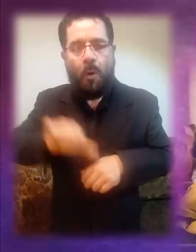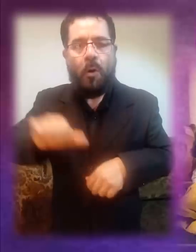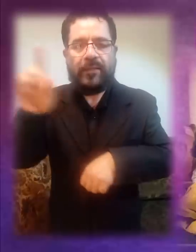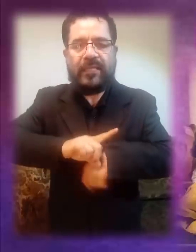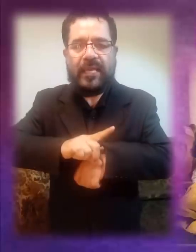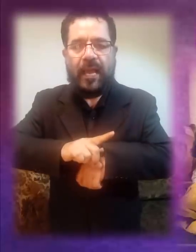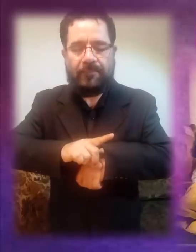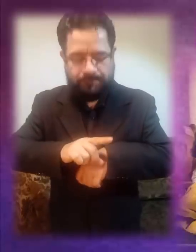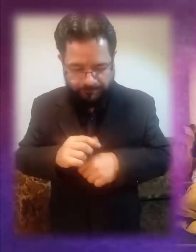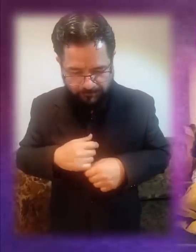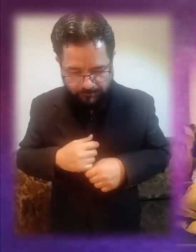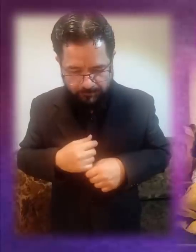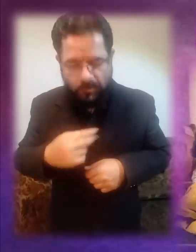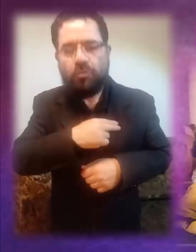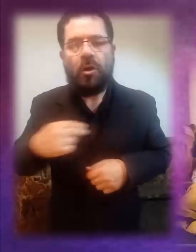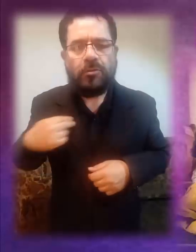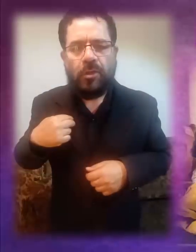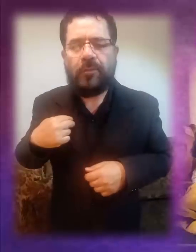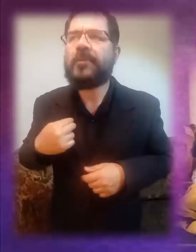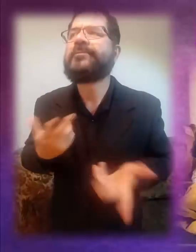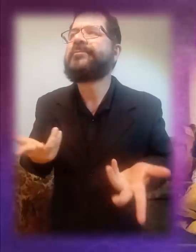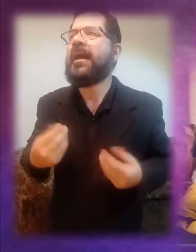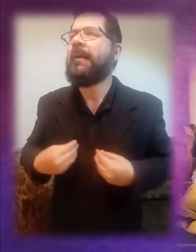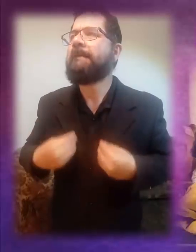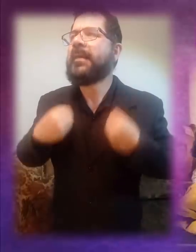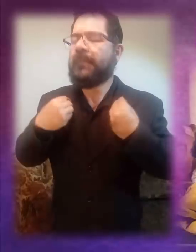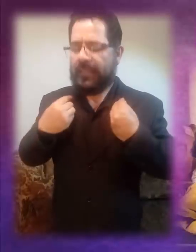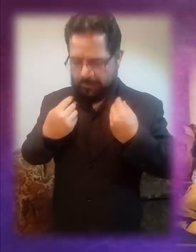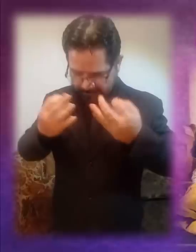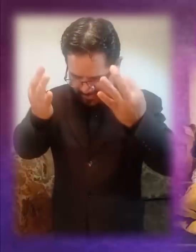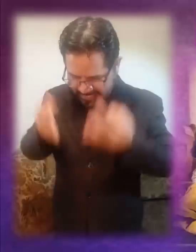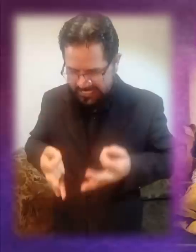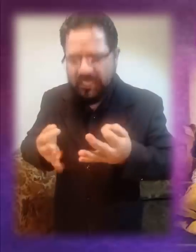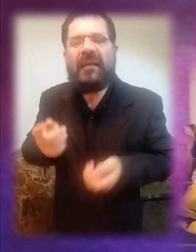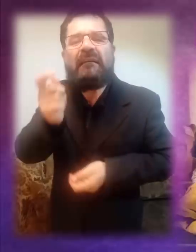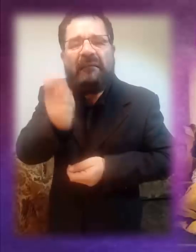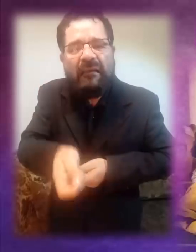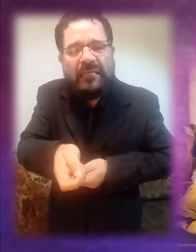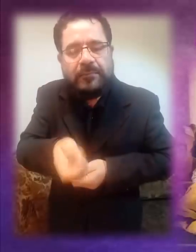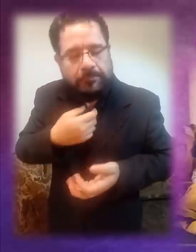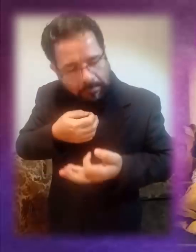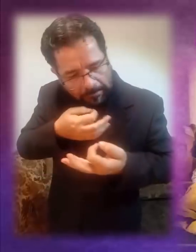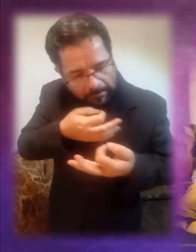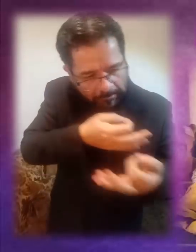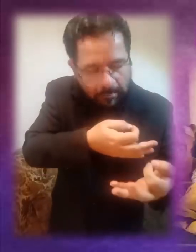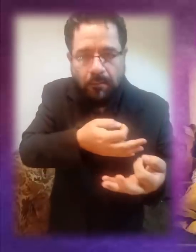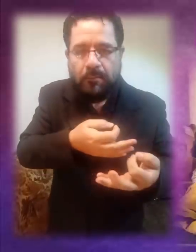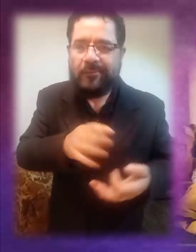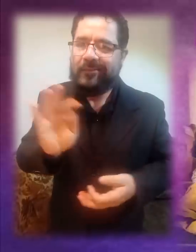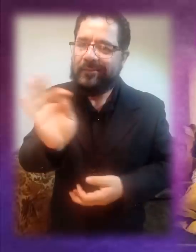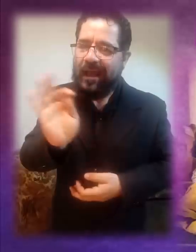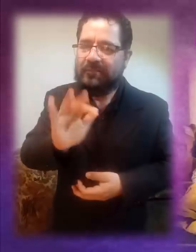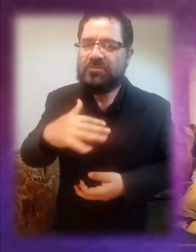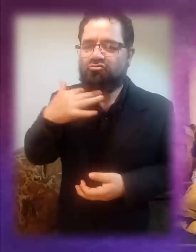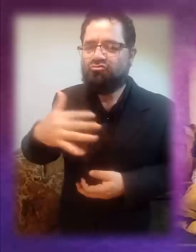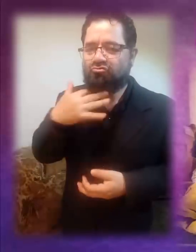profunda para este día. ¿En qué basamos nuestra propia dignidad? ¿No nos hemos